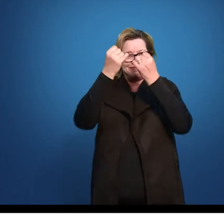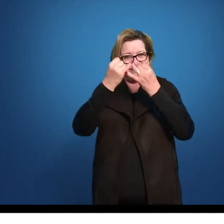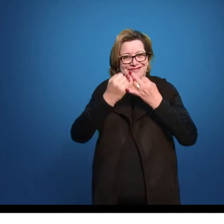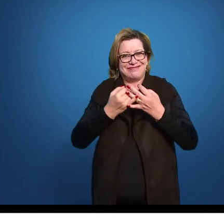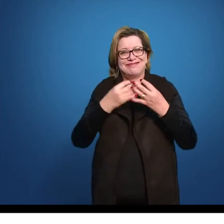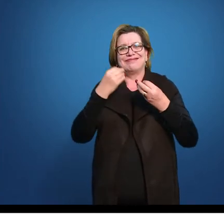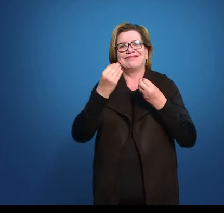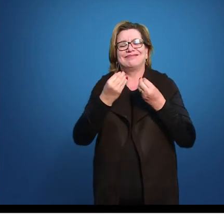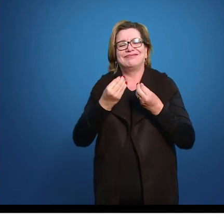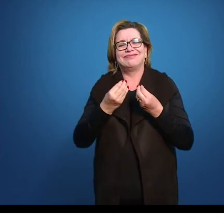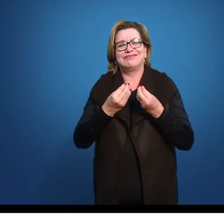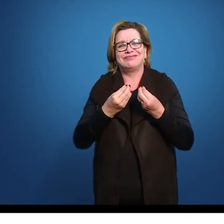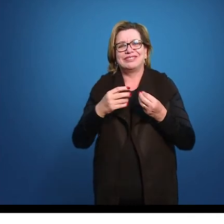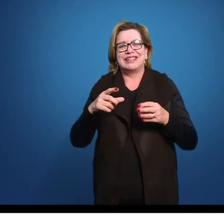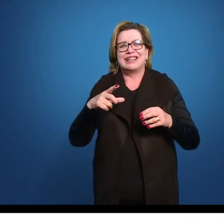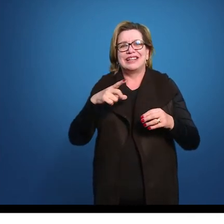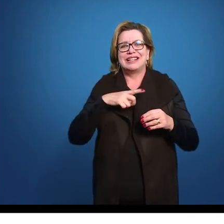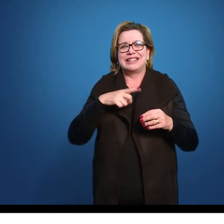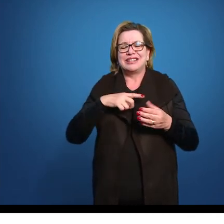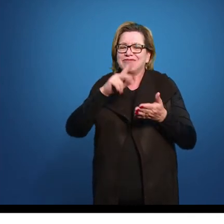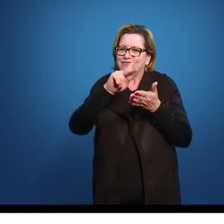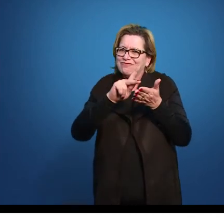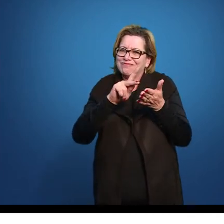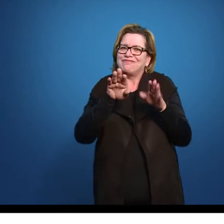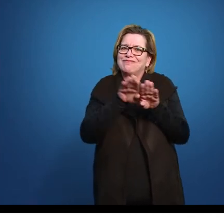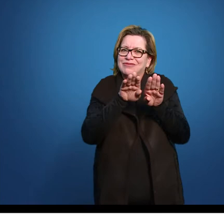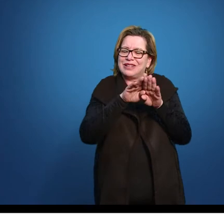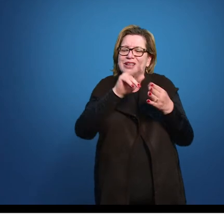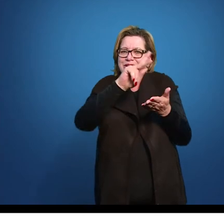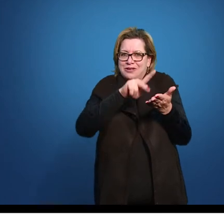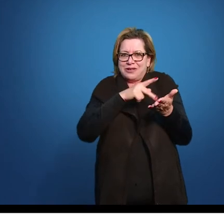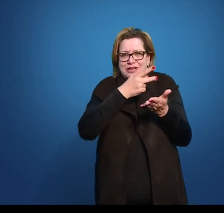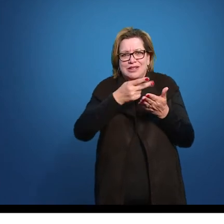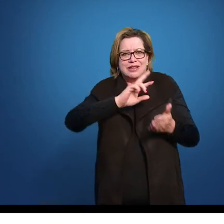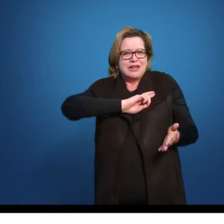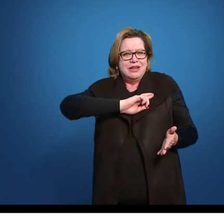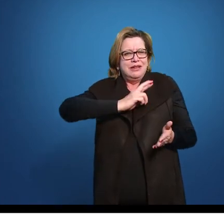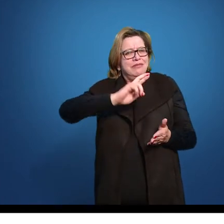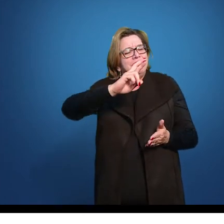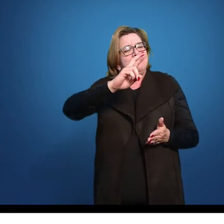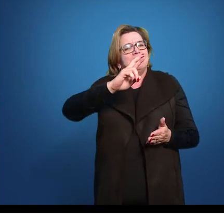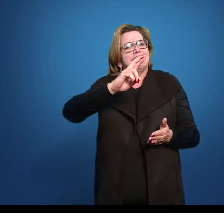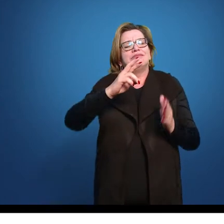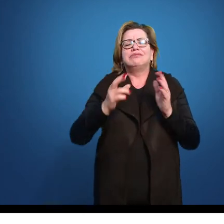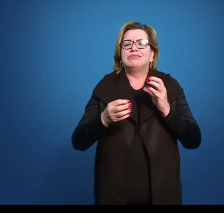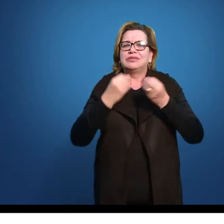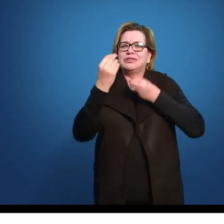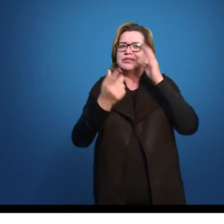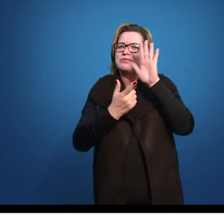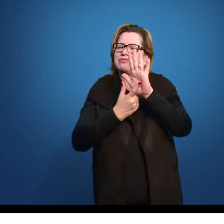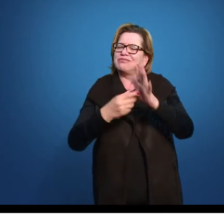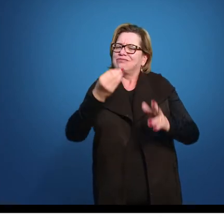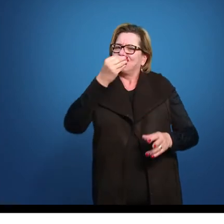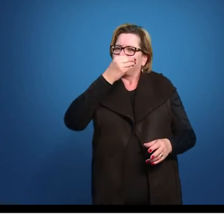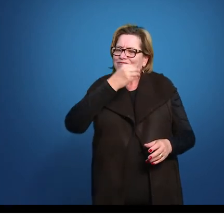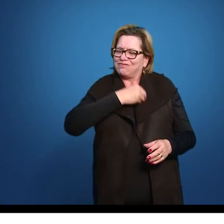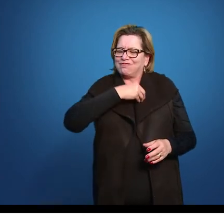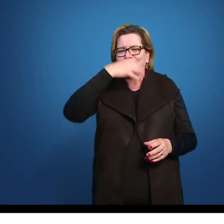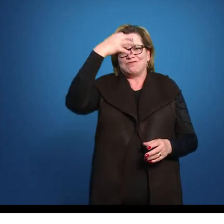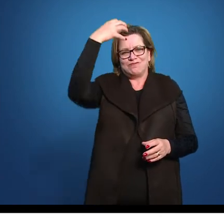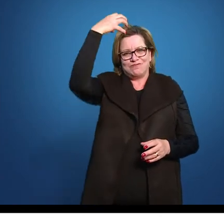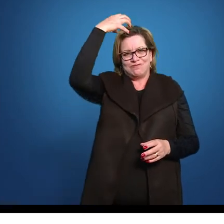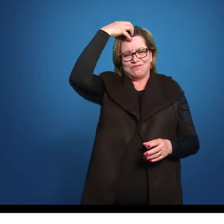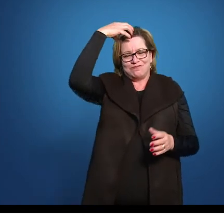instabilidade das coisas Do mundo A gente tem uma poesia Extremamente religiosa Cristã Que enfoca no pecado Na culpa